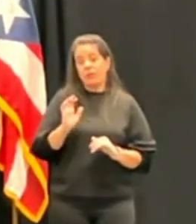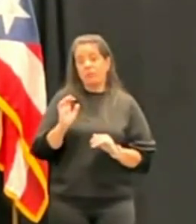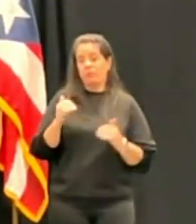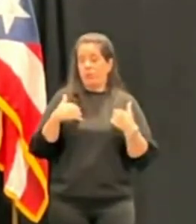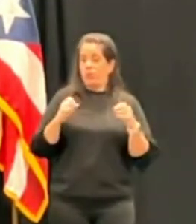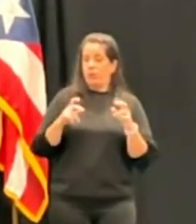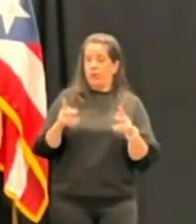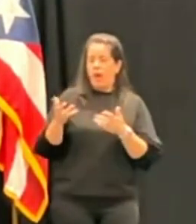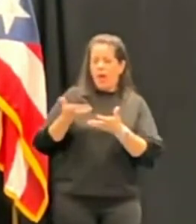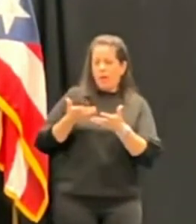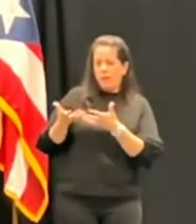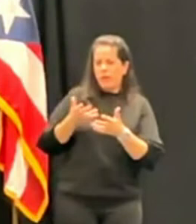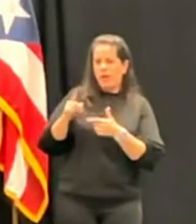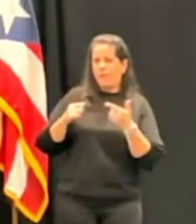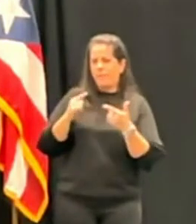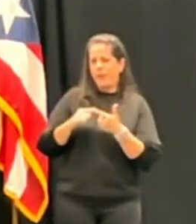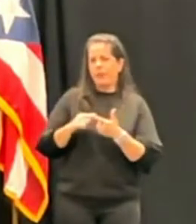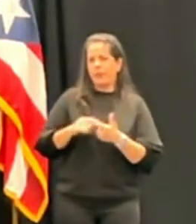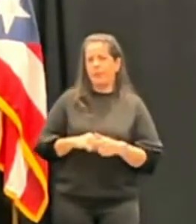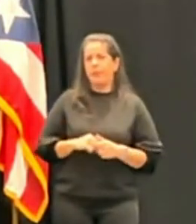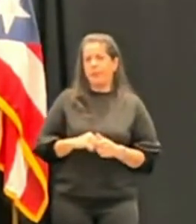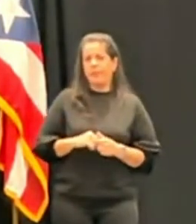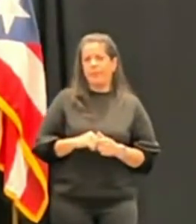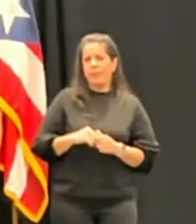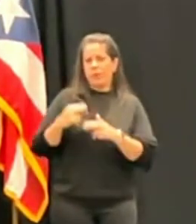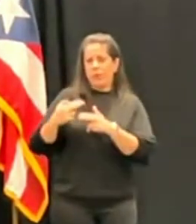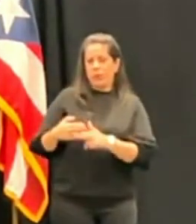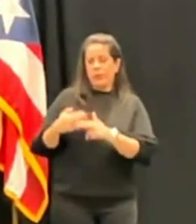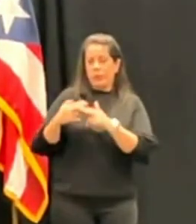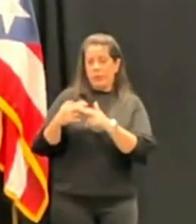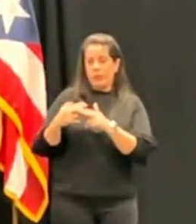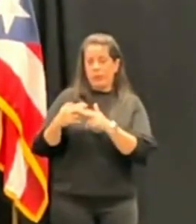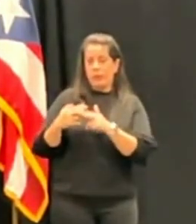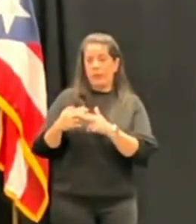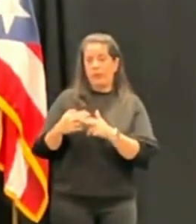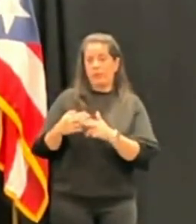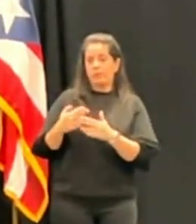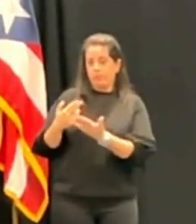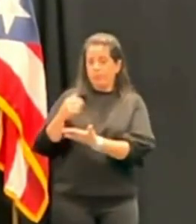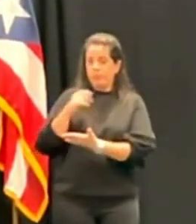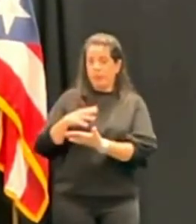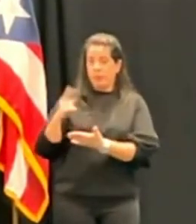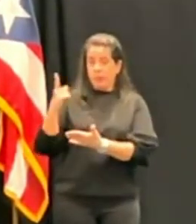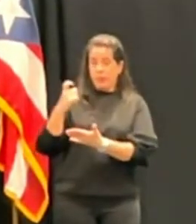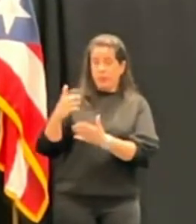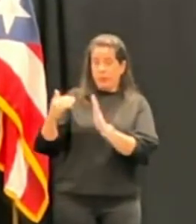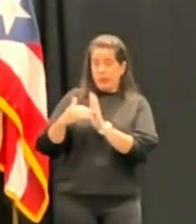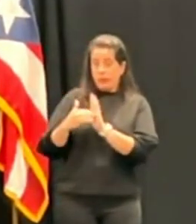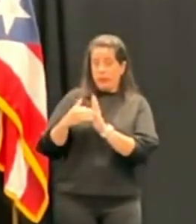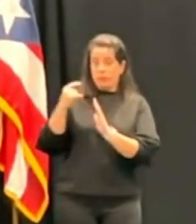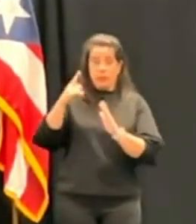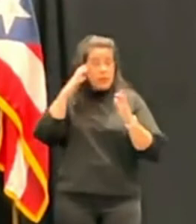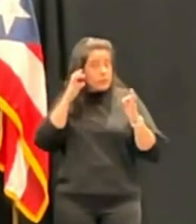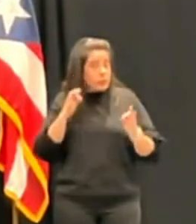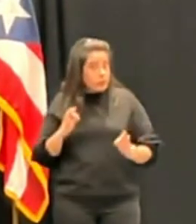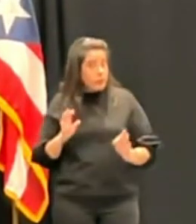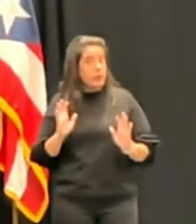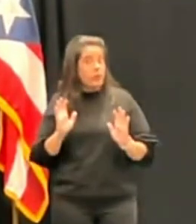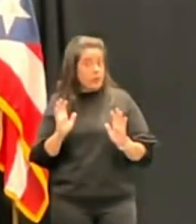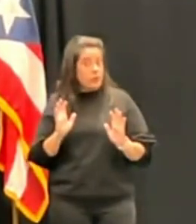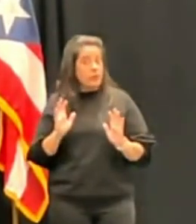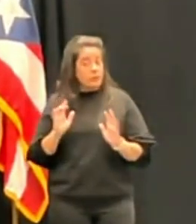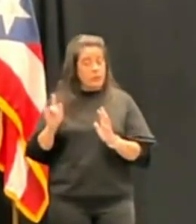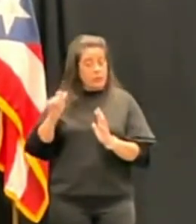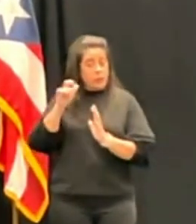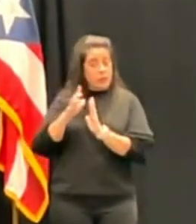oportunidad de hablar con relación al nombramiento de la nominada. Él me preguntó nuevamente si estaba seguro de la